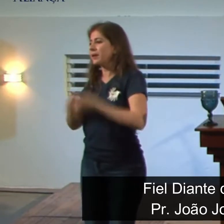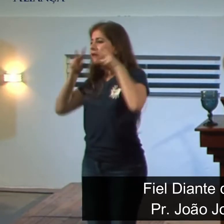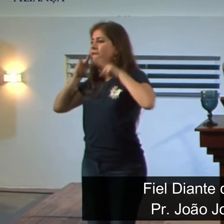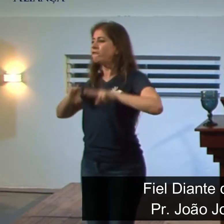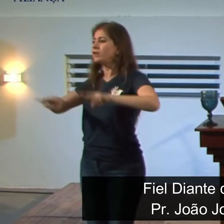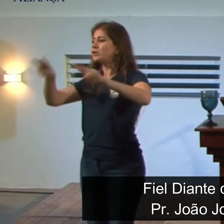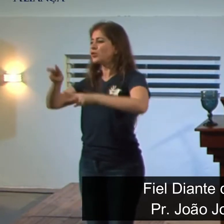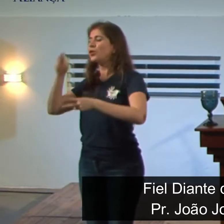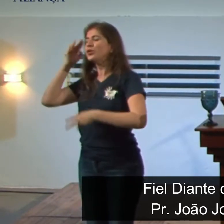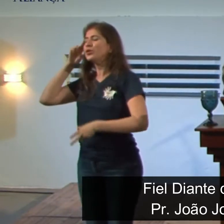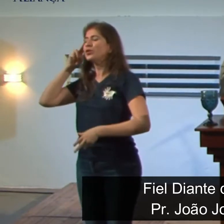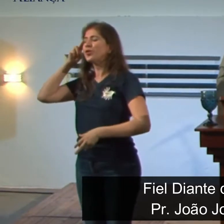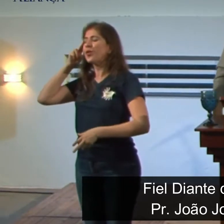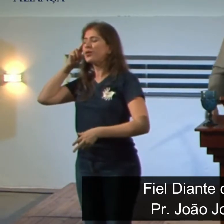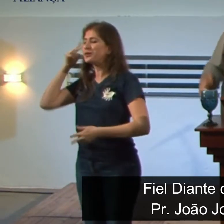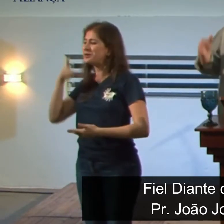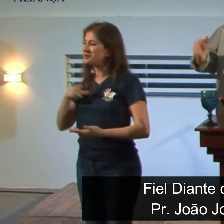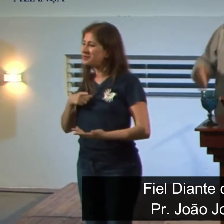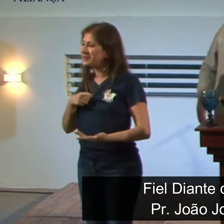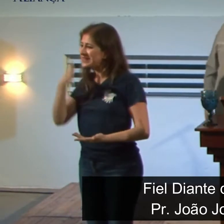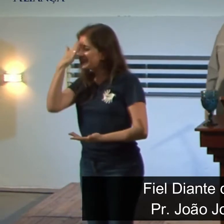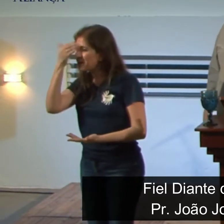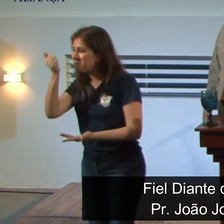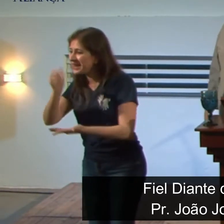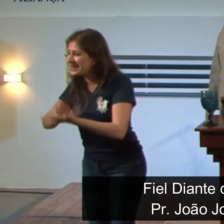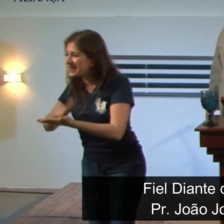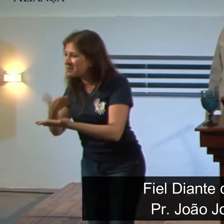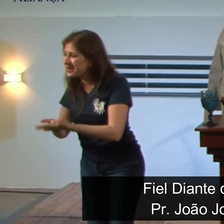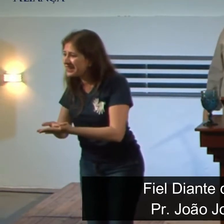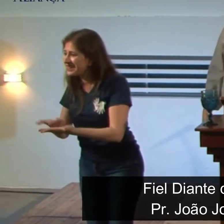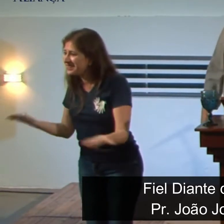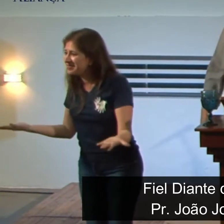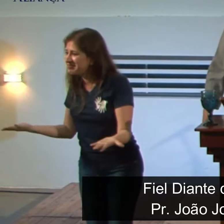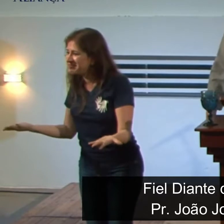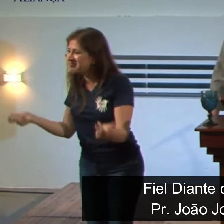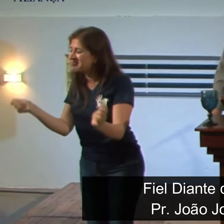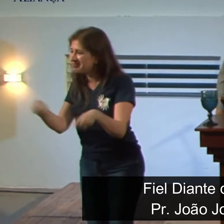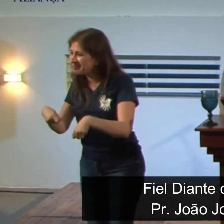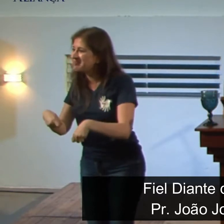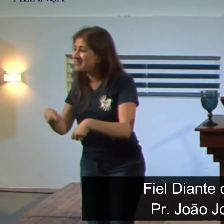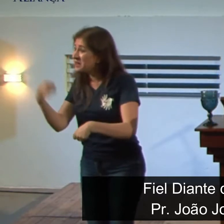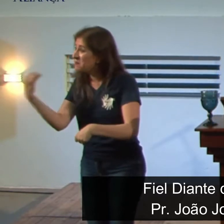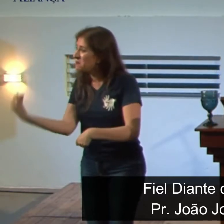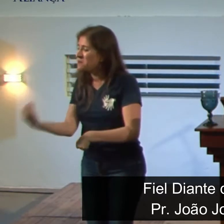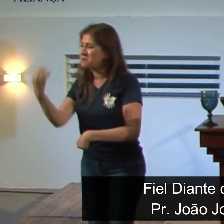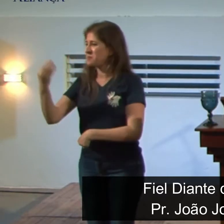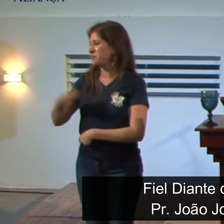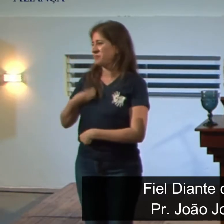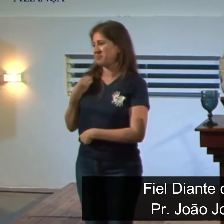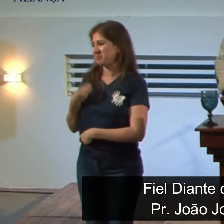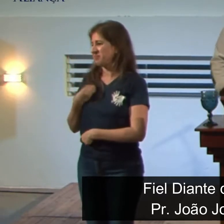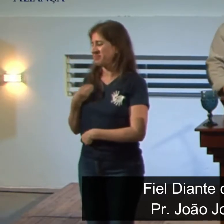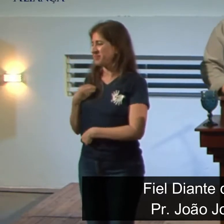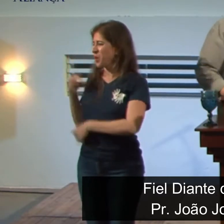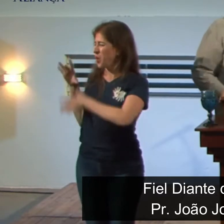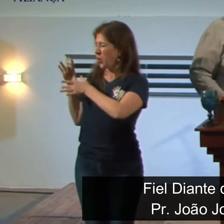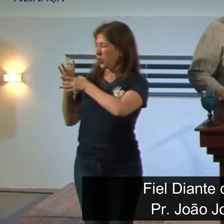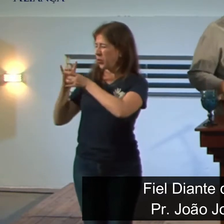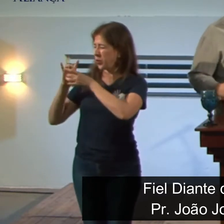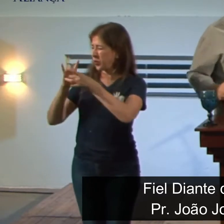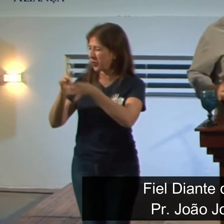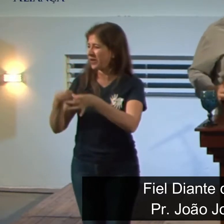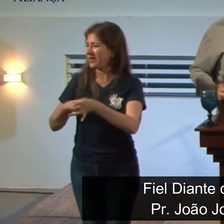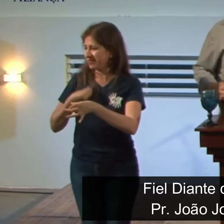e sonhos, que foi muito importante na trajetória dele como servo da corte na Babilônia. A contextualização aqui,